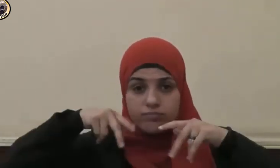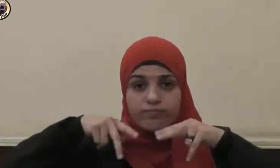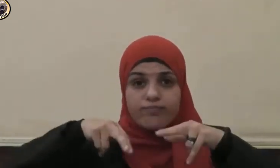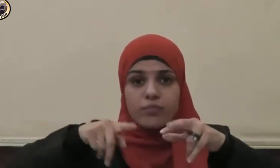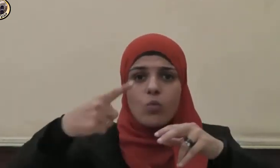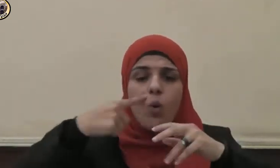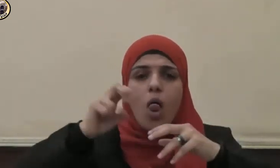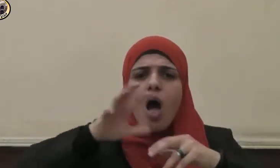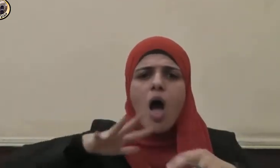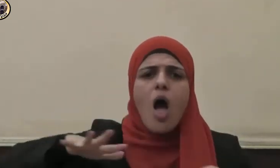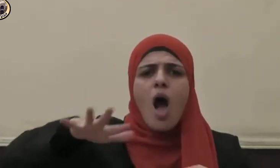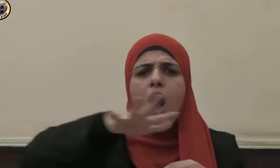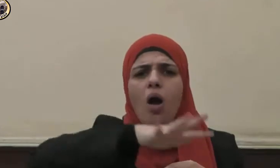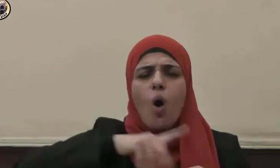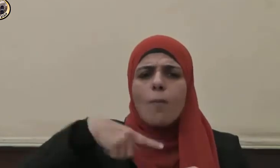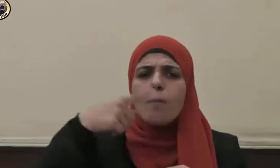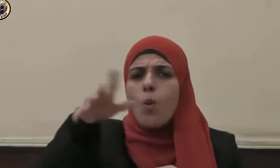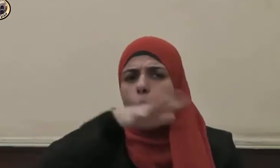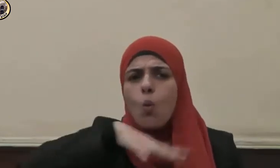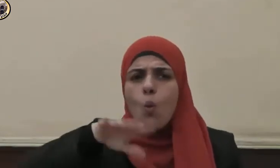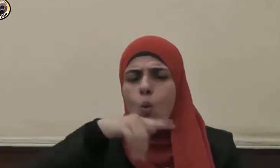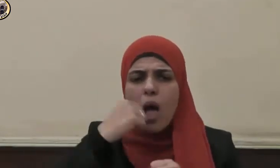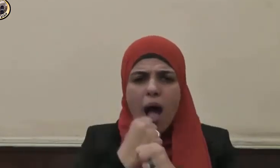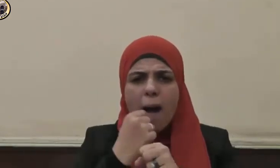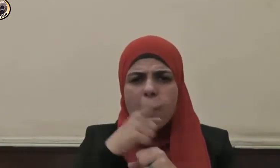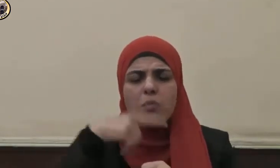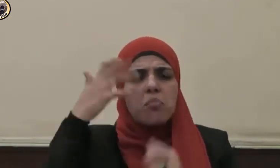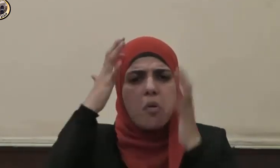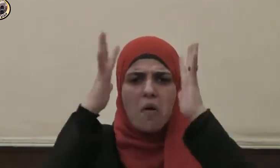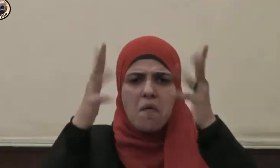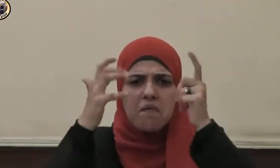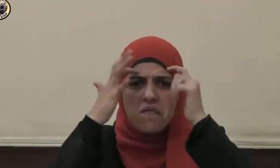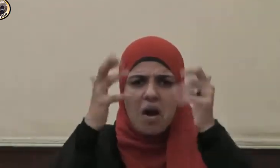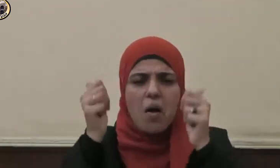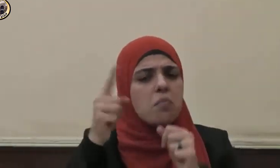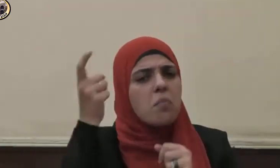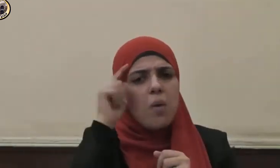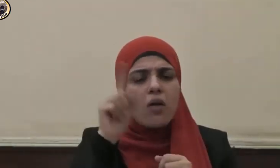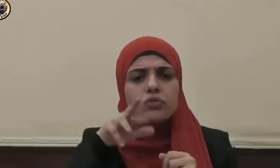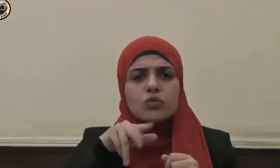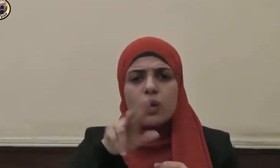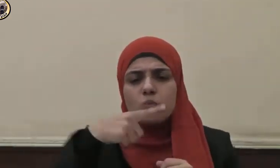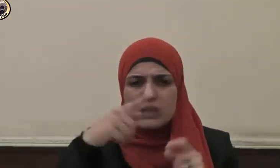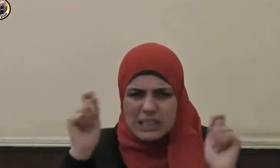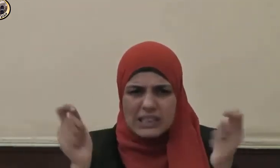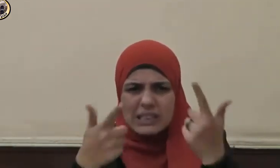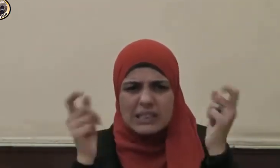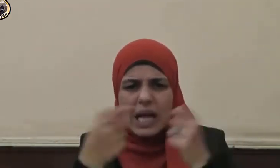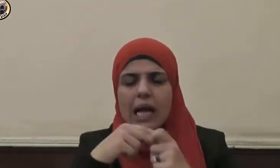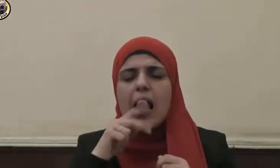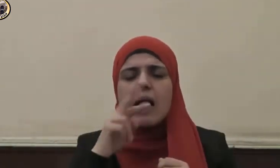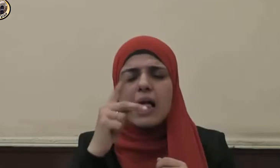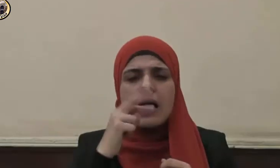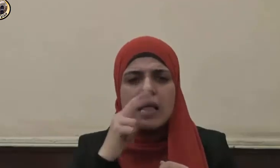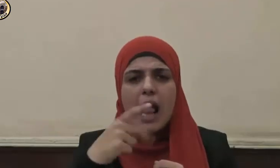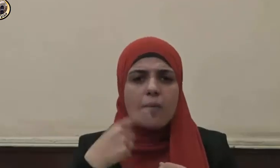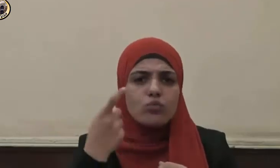الذين لا يكادون يفقهون قولا لاستعجام كلامهم وبعدهم عن الناس